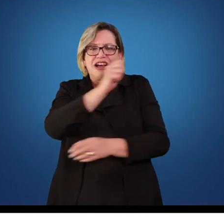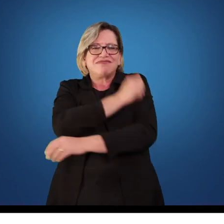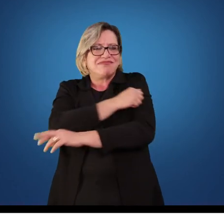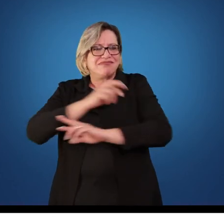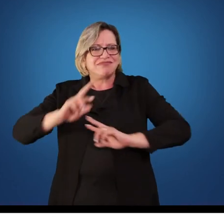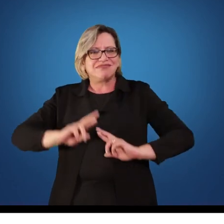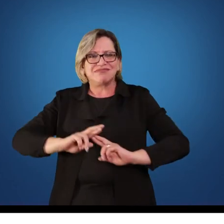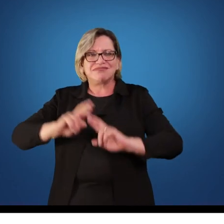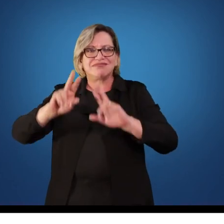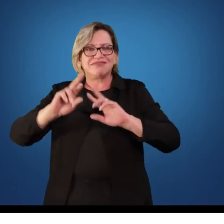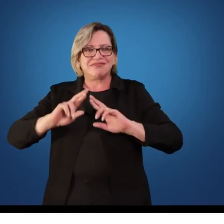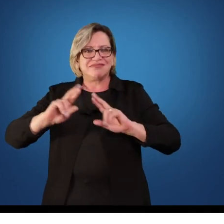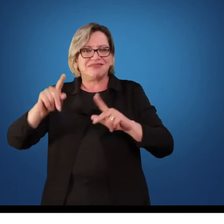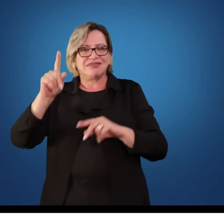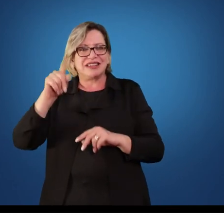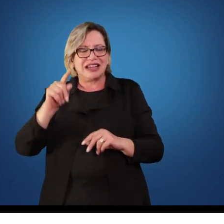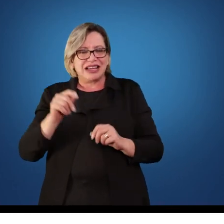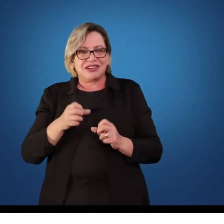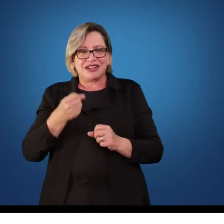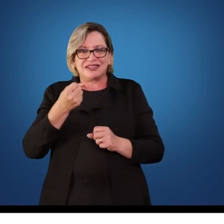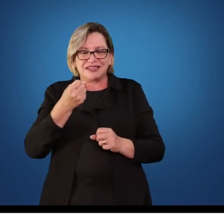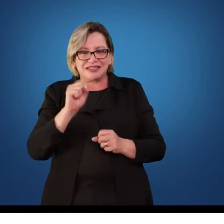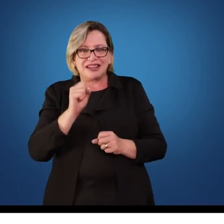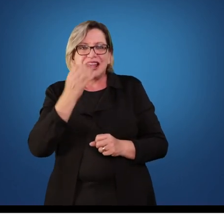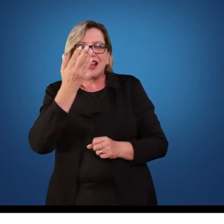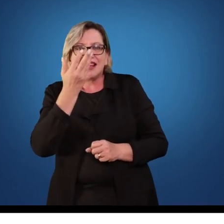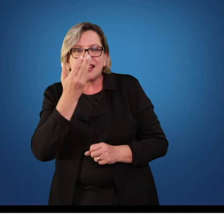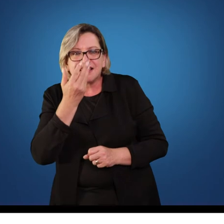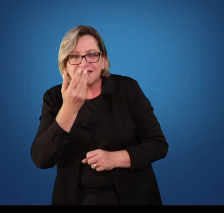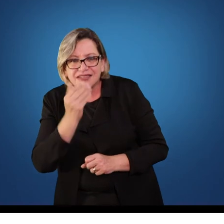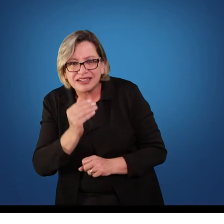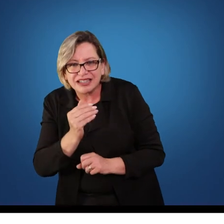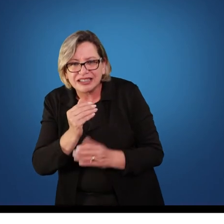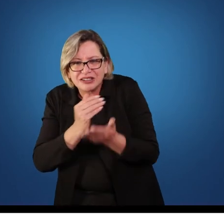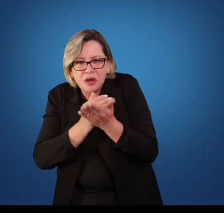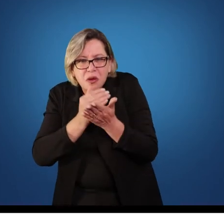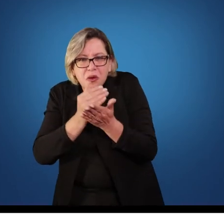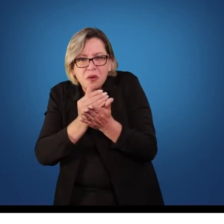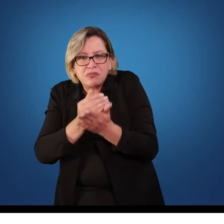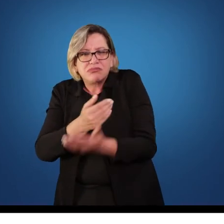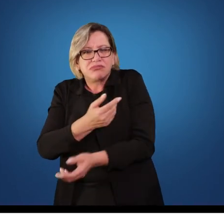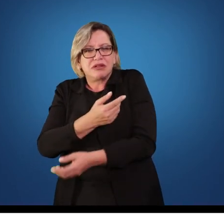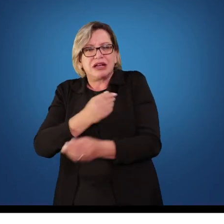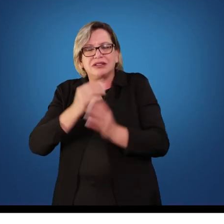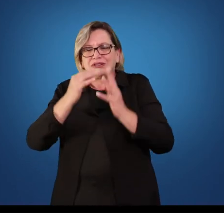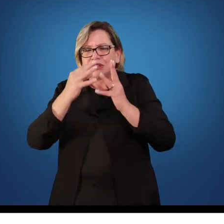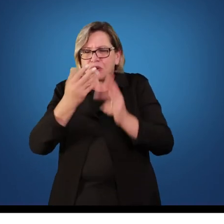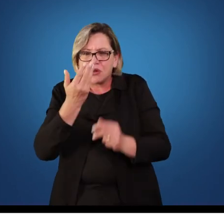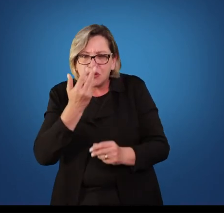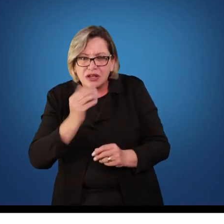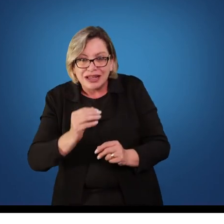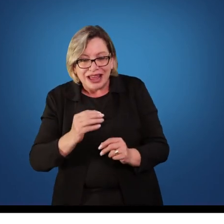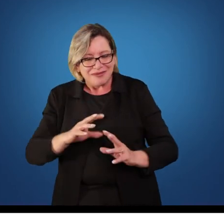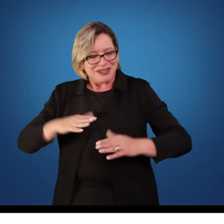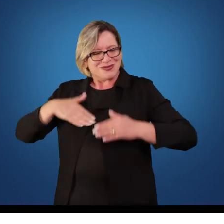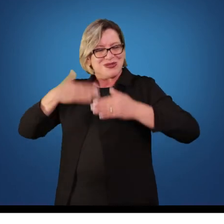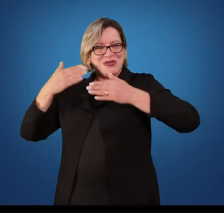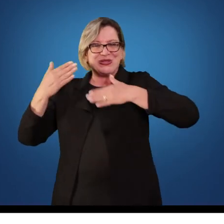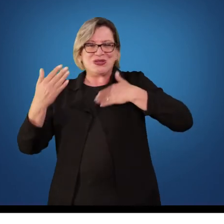Quando você trabalha com crianças, com idades das séries iniciais, todos eles têm uma disposição enorme. Mas você